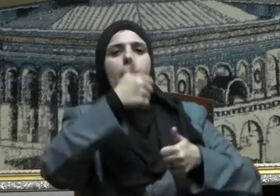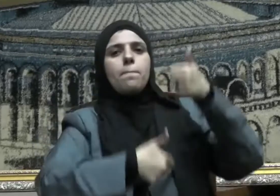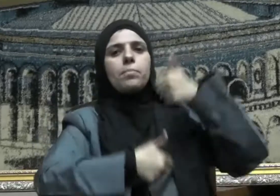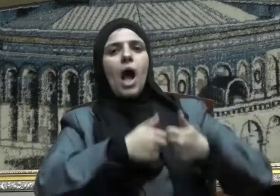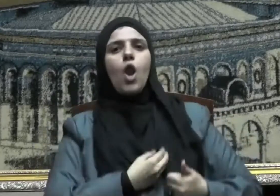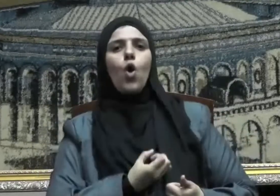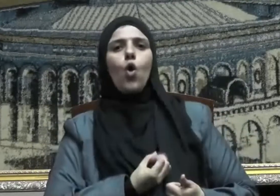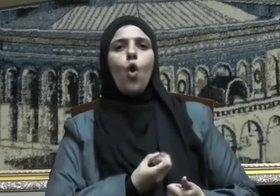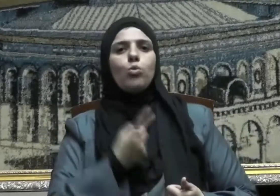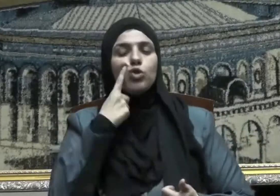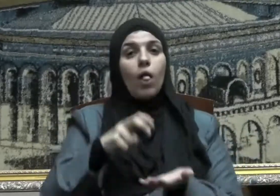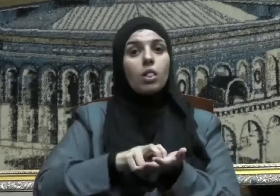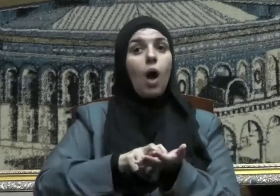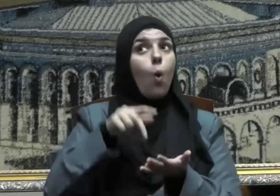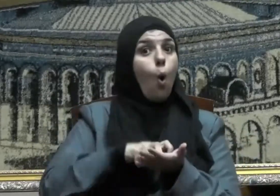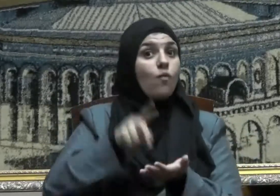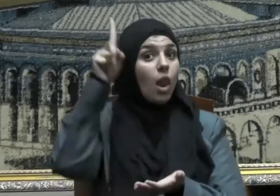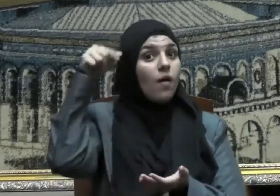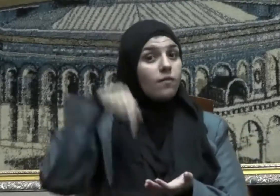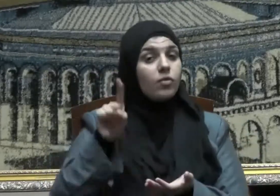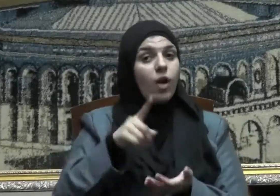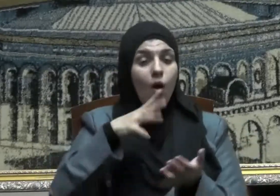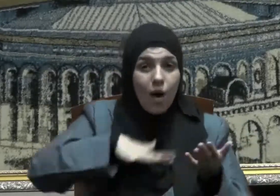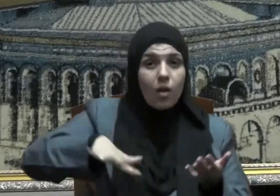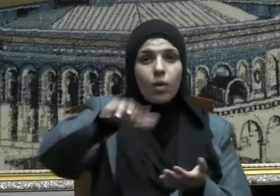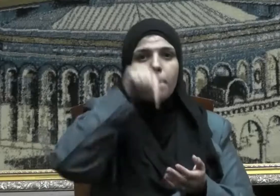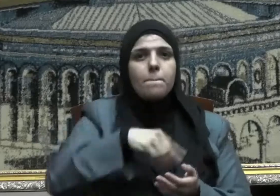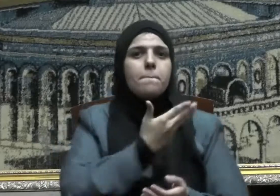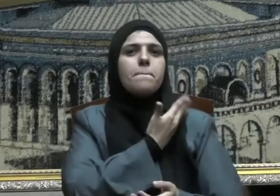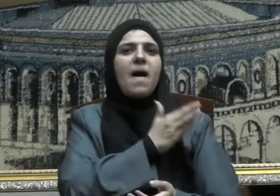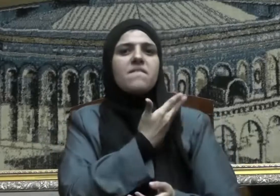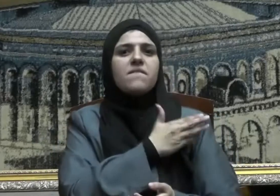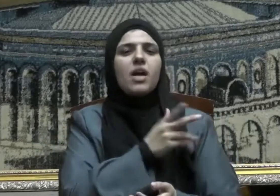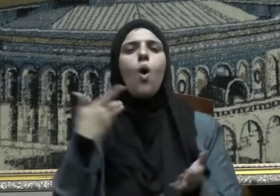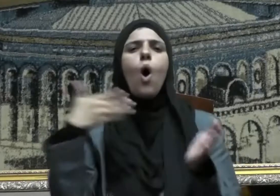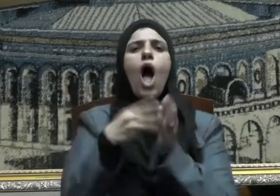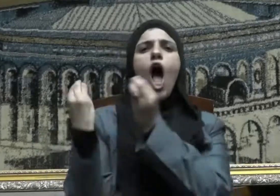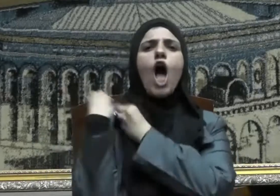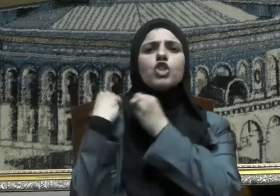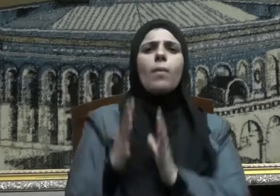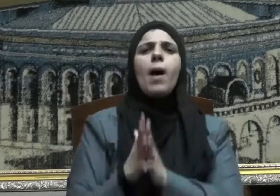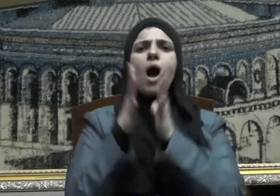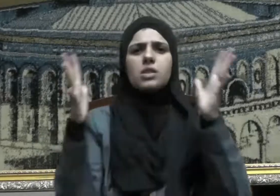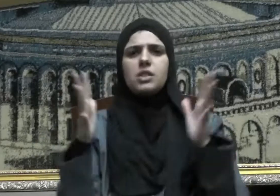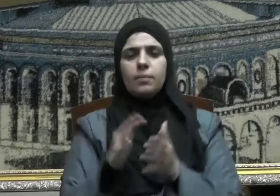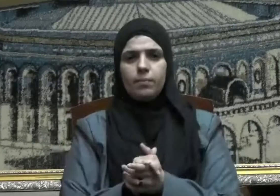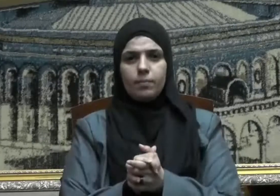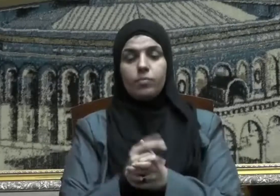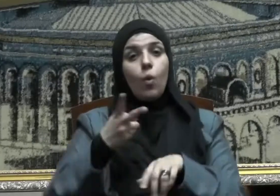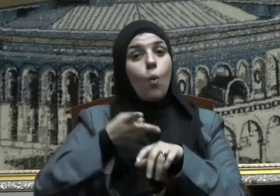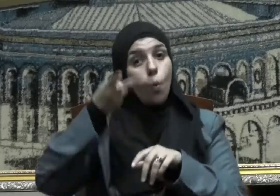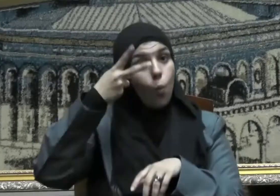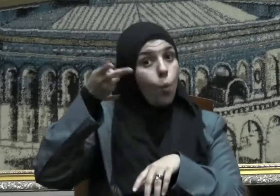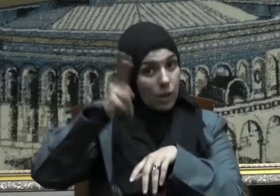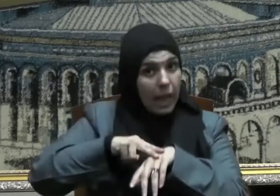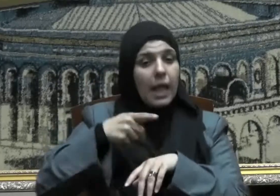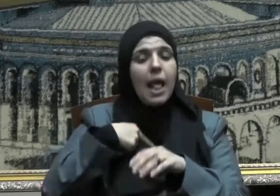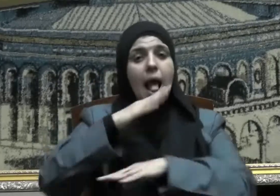امتحن الله قلوبهم للتقوى لهم مغفرة وأجر عظيم ومن